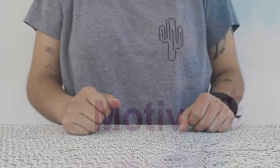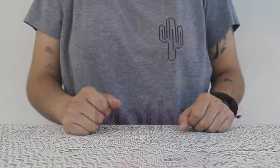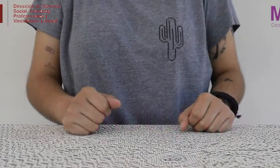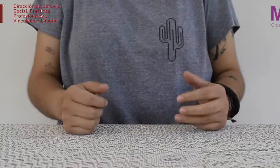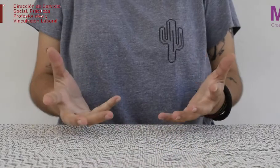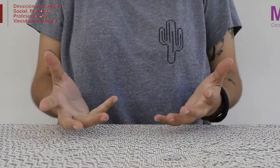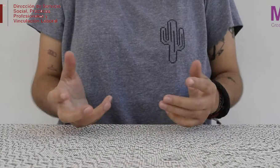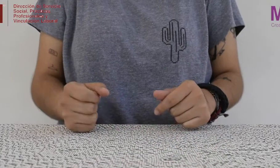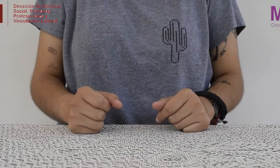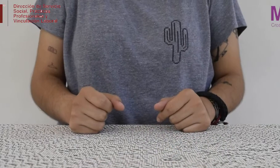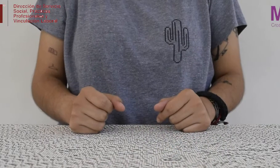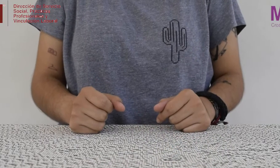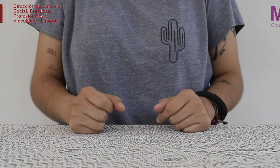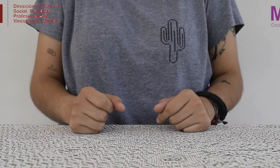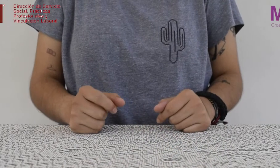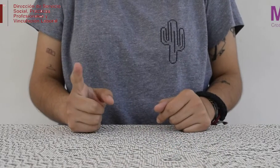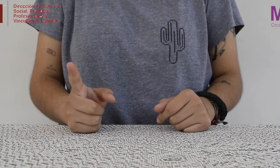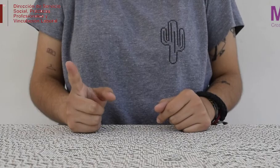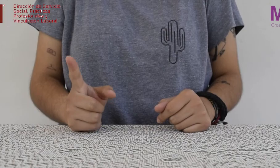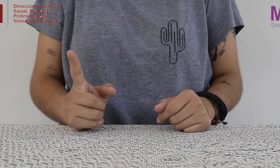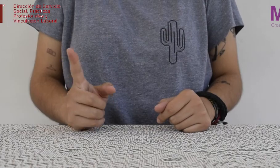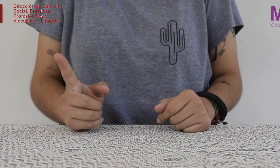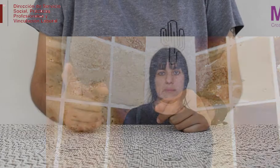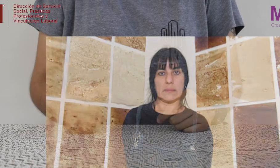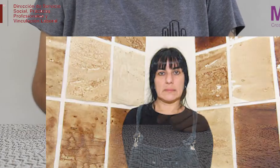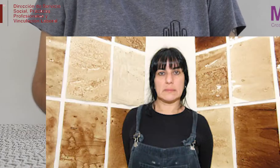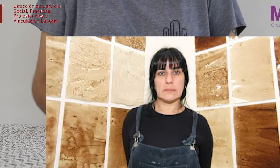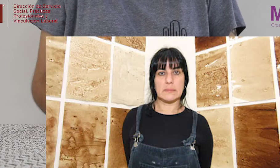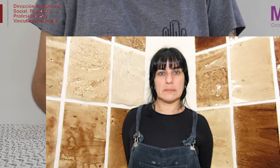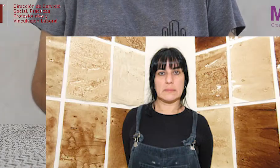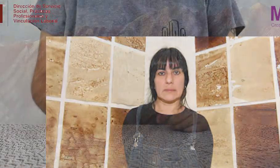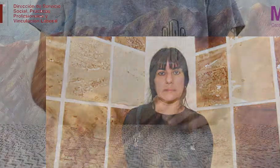El día de hoy les presento el video titulado Conociendo a Teresa Margoles.